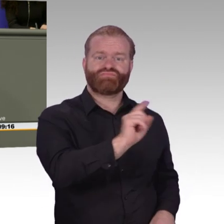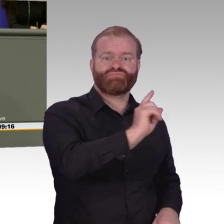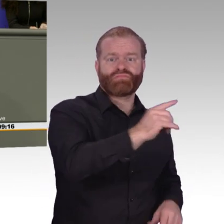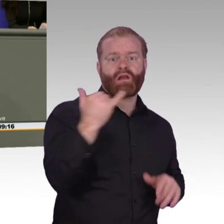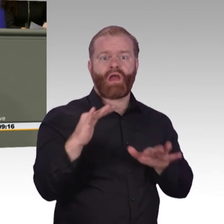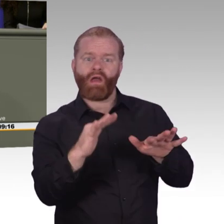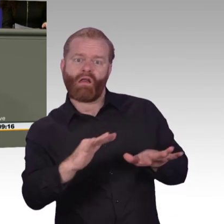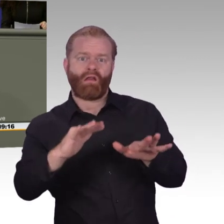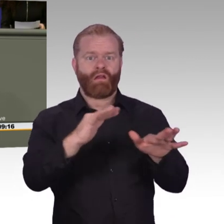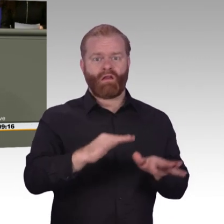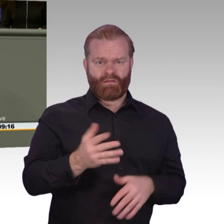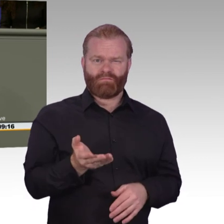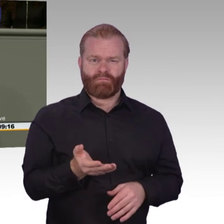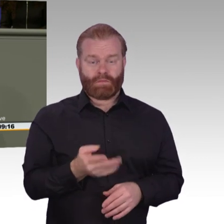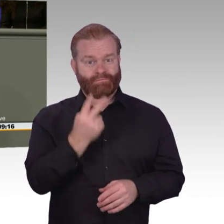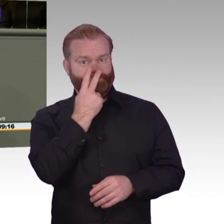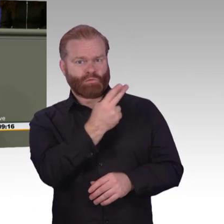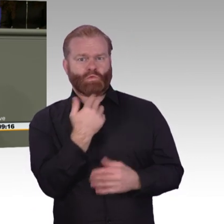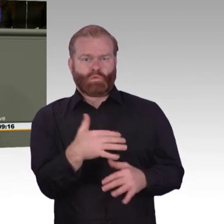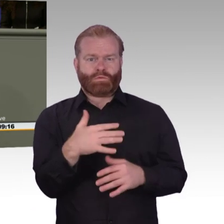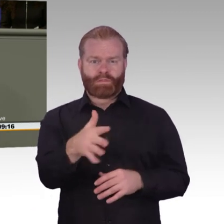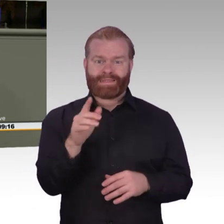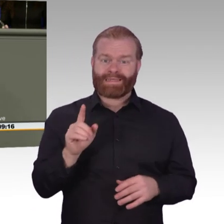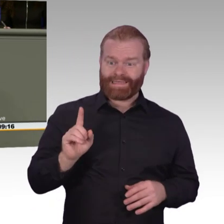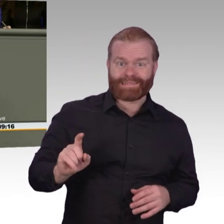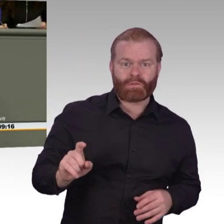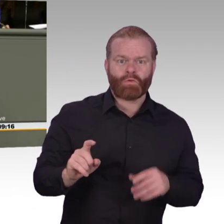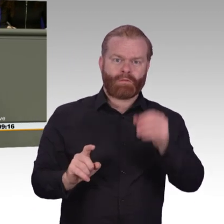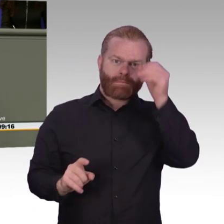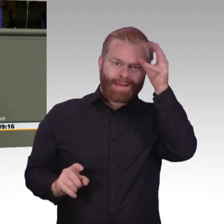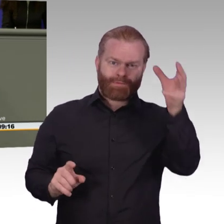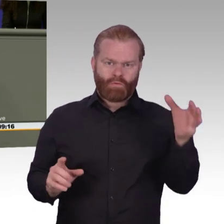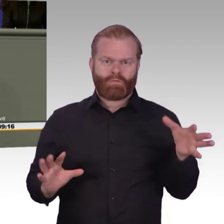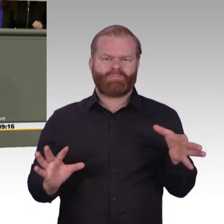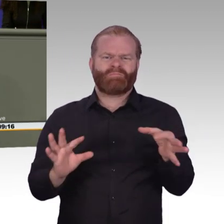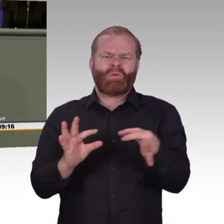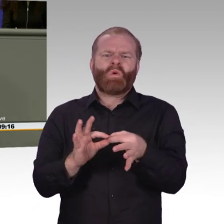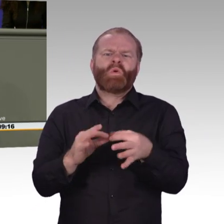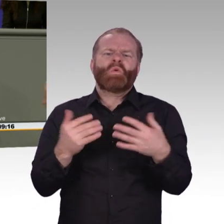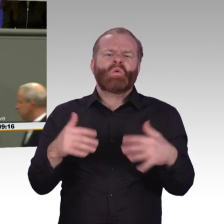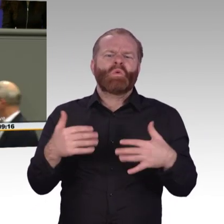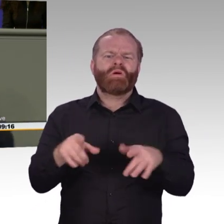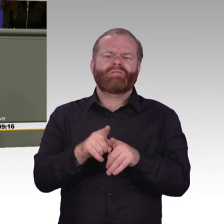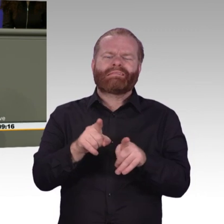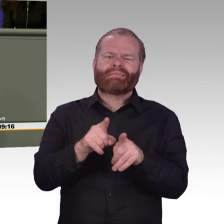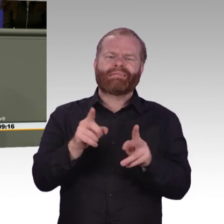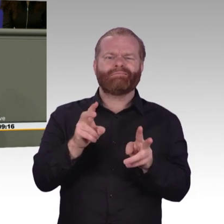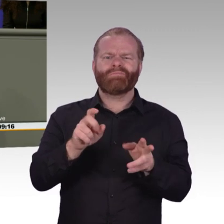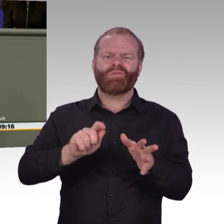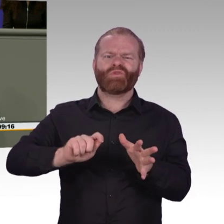Bundesarbeitsmarktministers. Qualifizierungsoffensive und nationale Weiterbildungsstrategie stellen sicher, dass sich nicht nur Berufe,